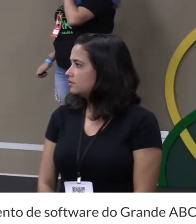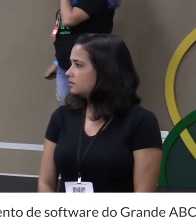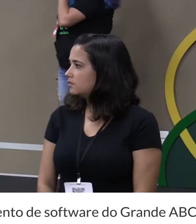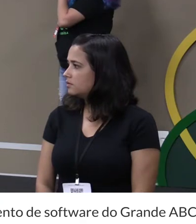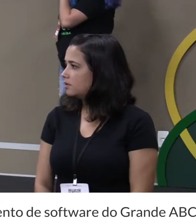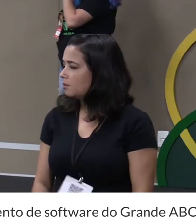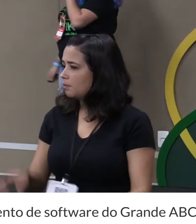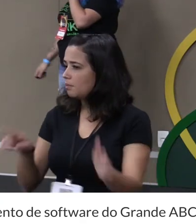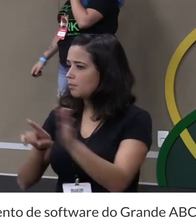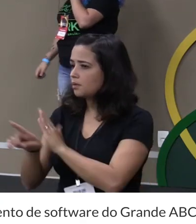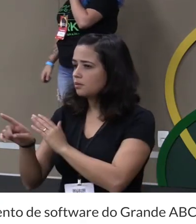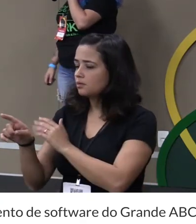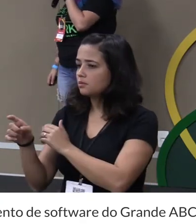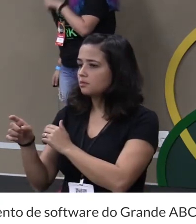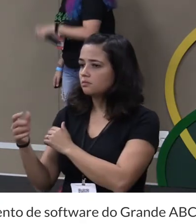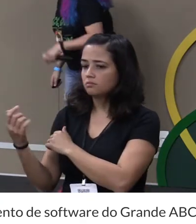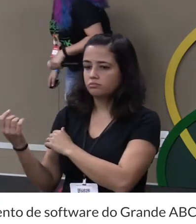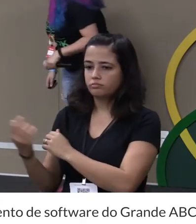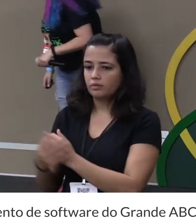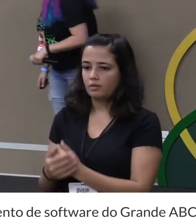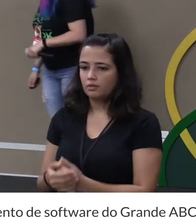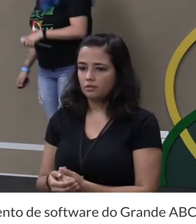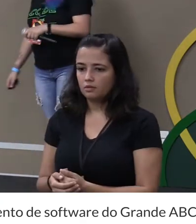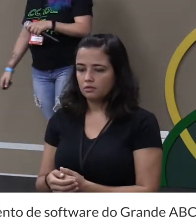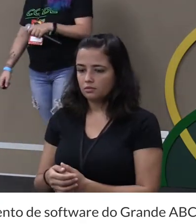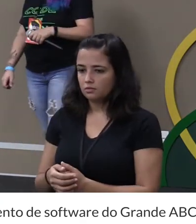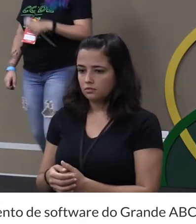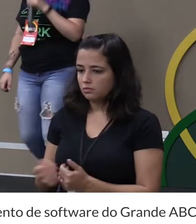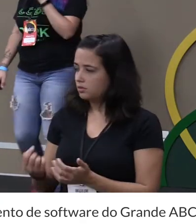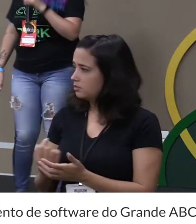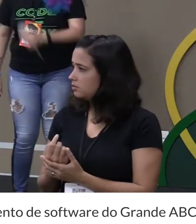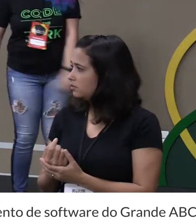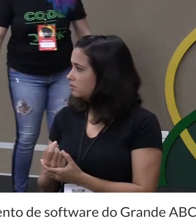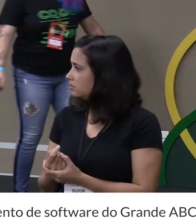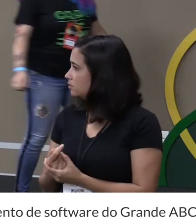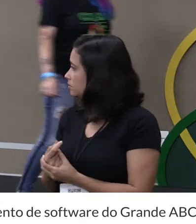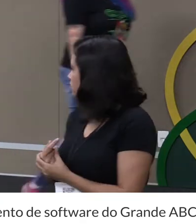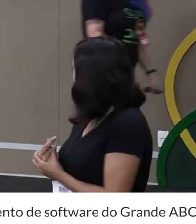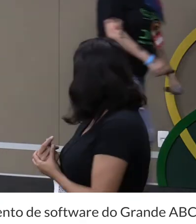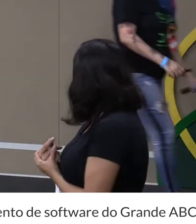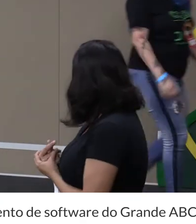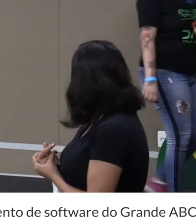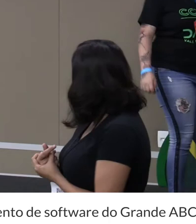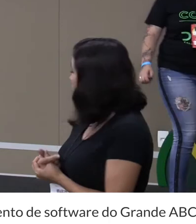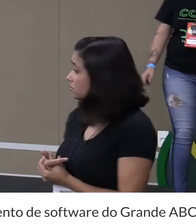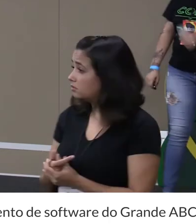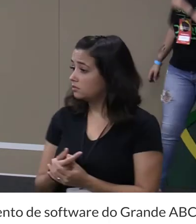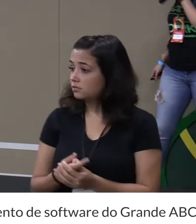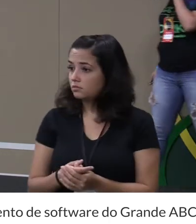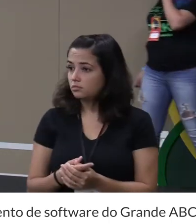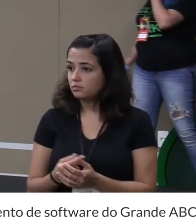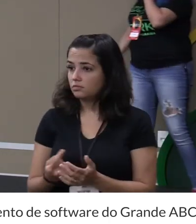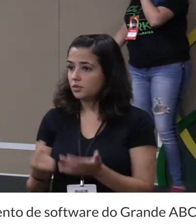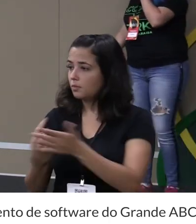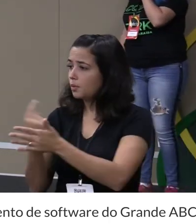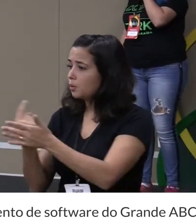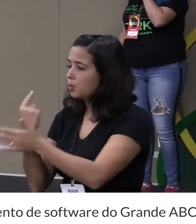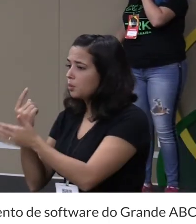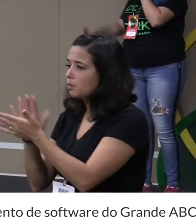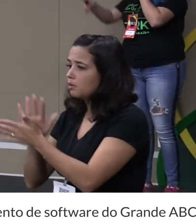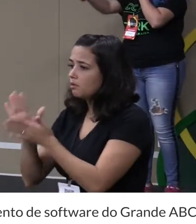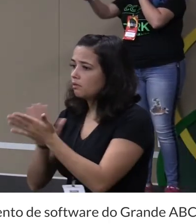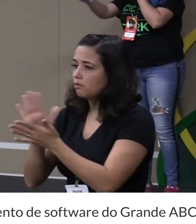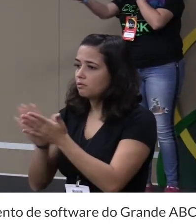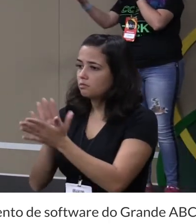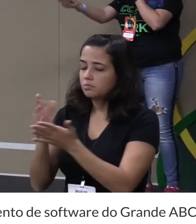perguntas obrigada ninguém tudo bem dúvidas não